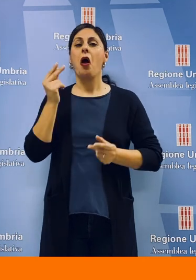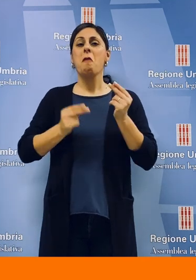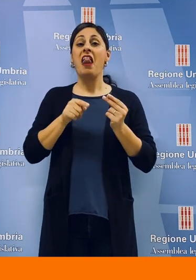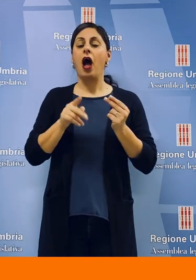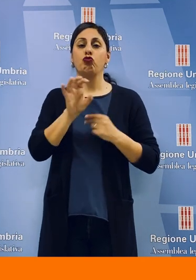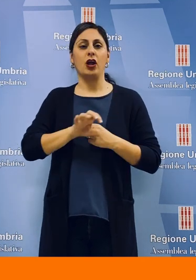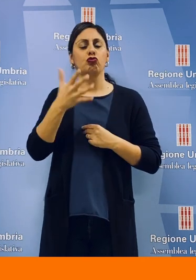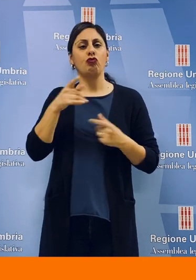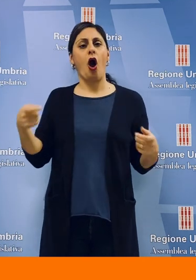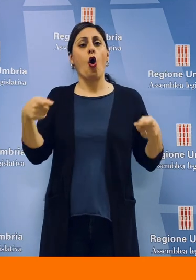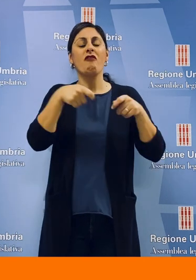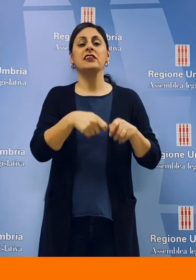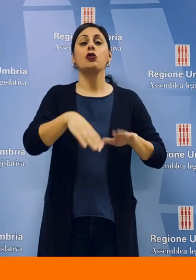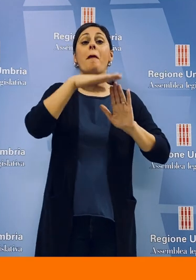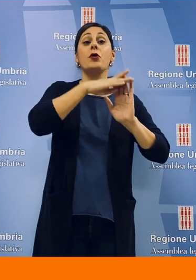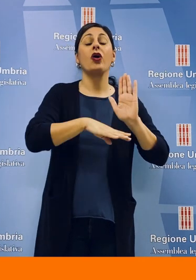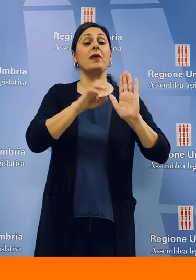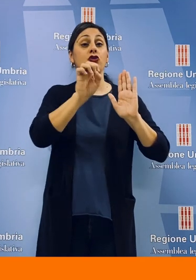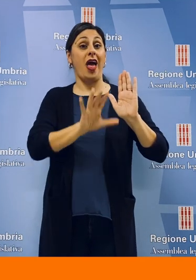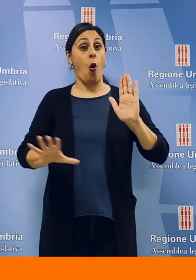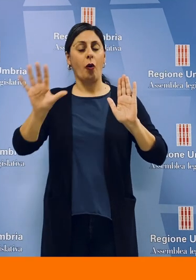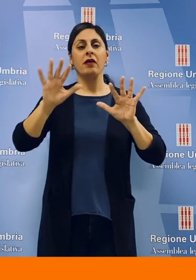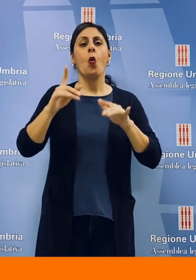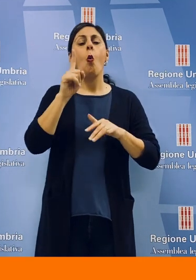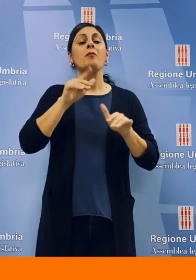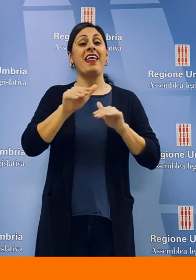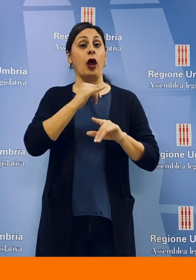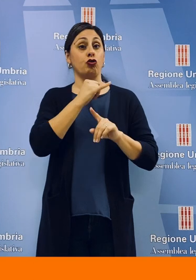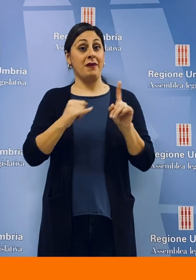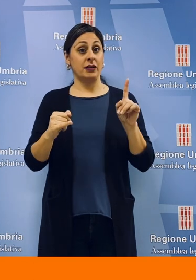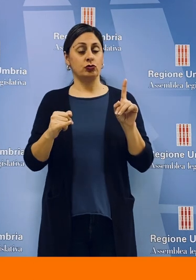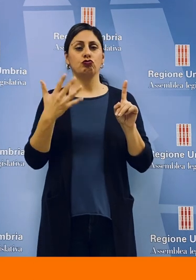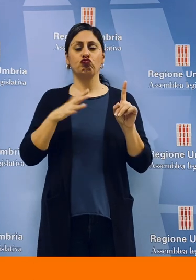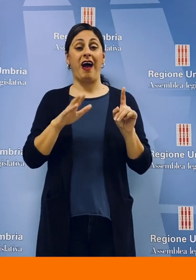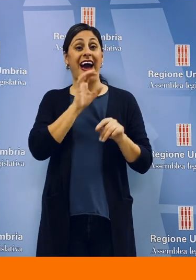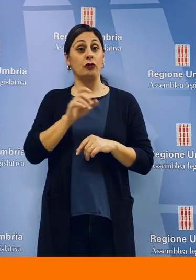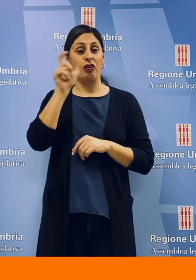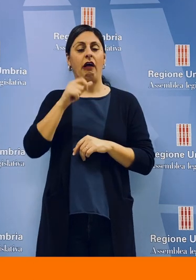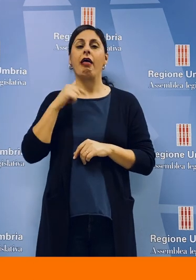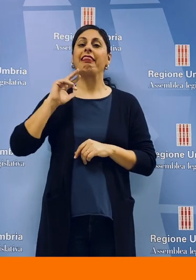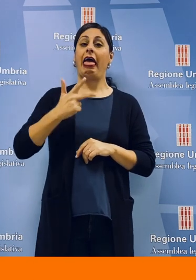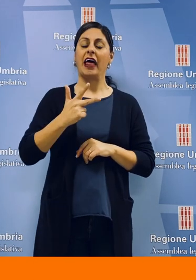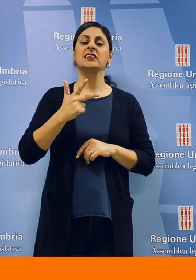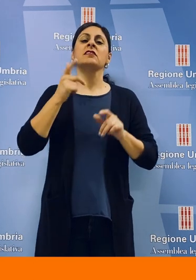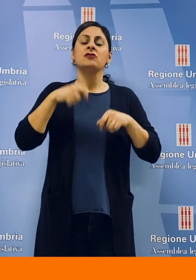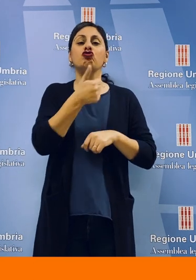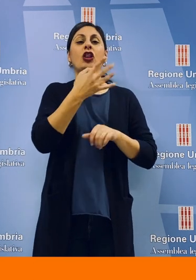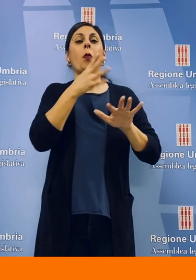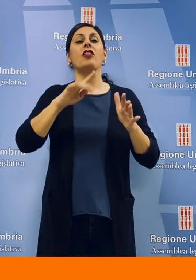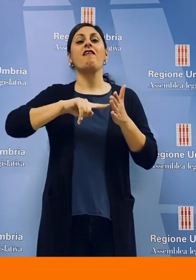riuscita a cofinanziare la programmazione comunitaria per circa un miliardo e mezzo, ed è la terza Regione a partire con 149 milioni di